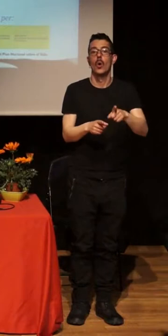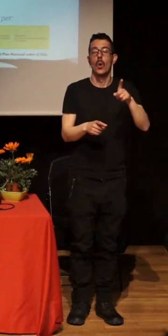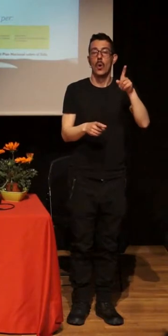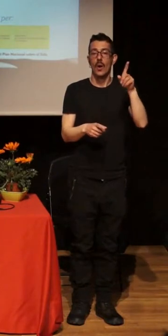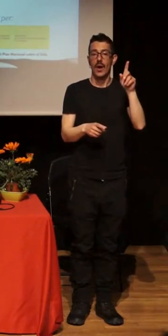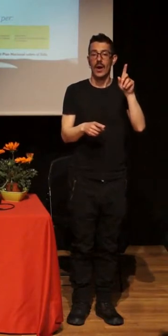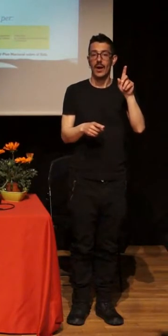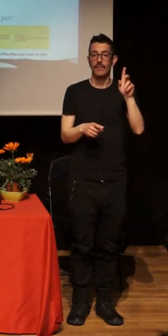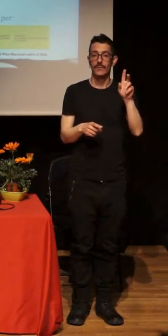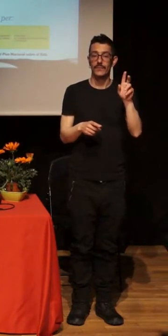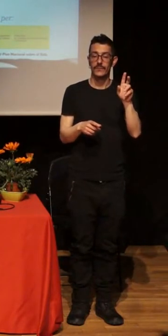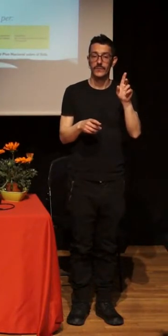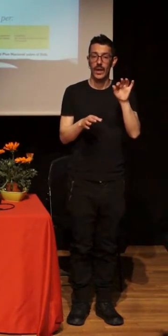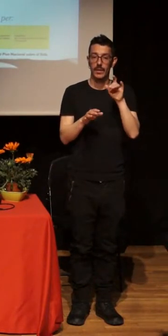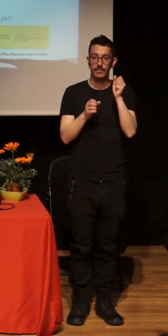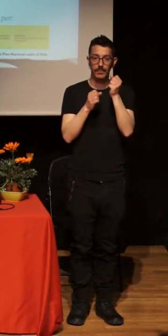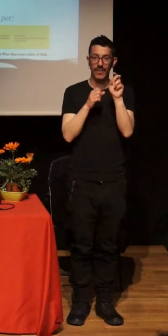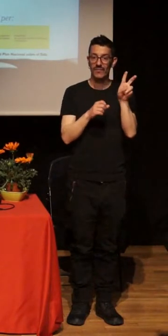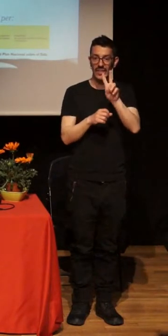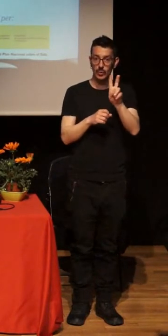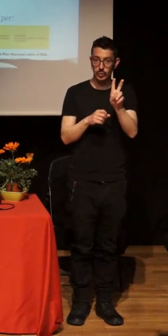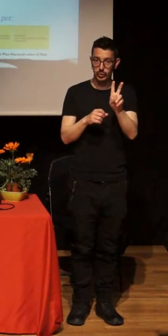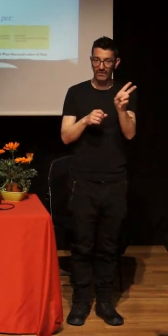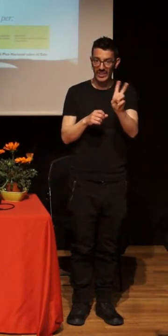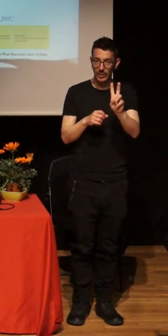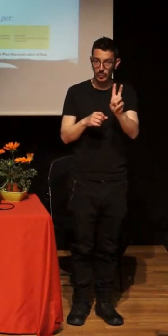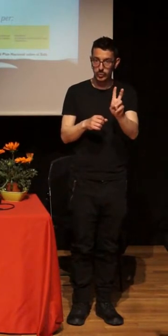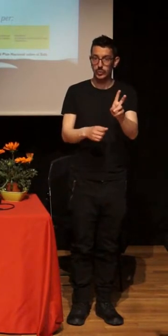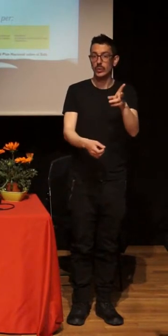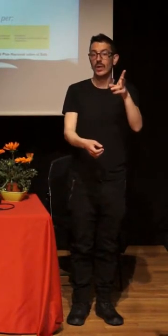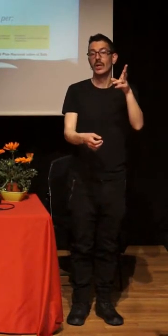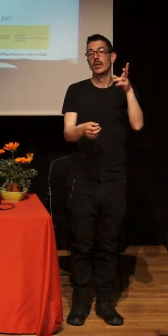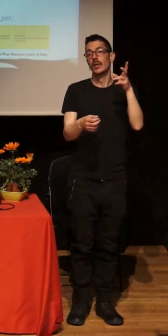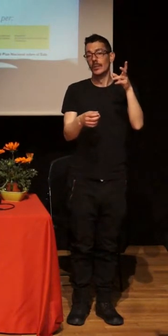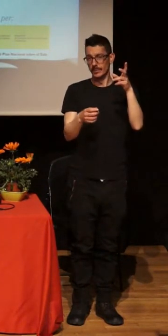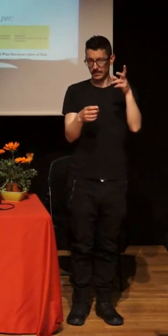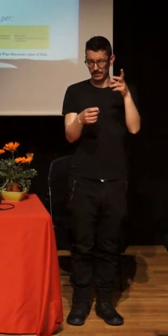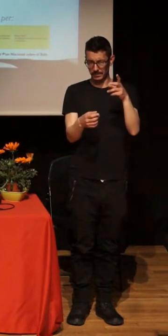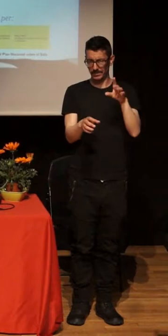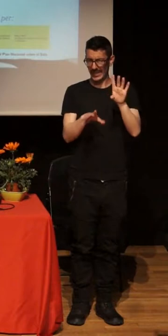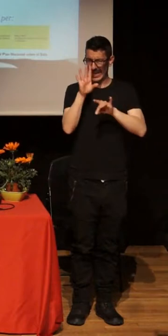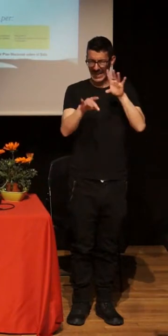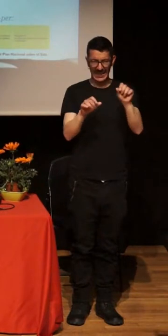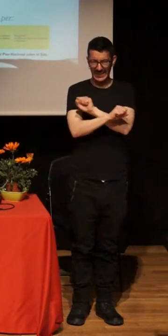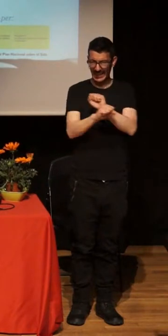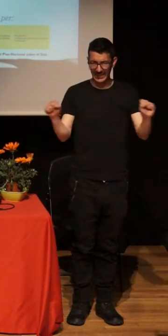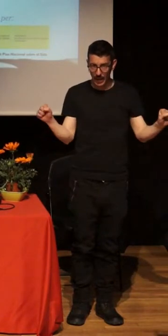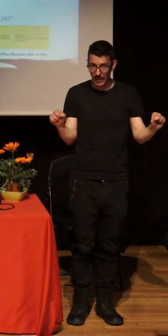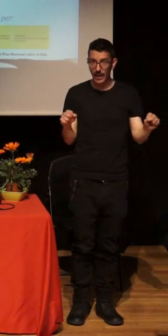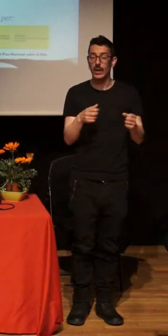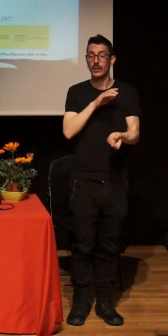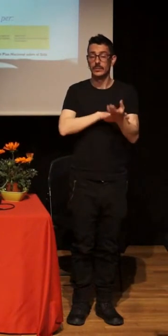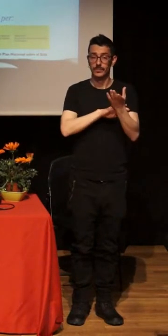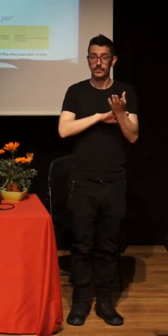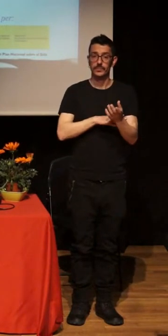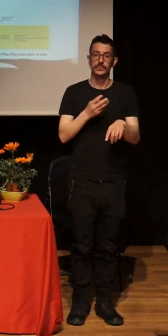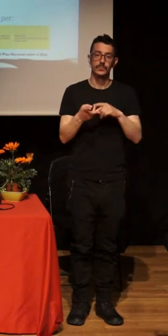transmisir, de transmitir, la profilaxis pre-exposición, la cascada de tratamiento que de repente nos deja